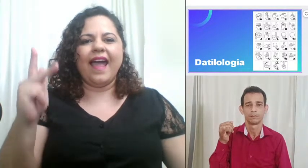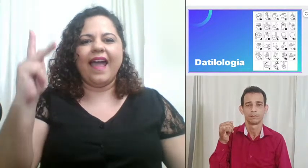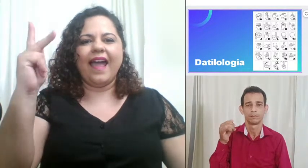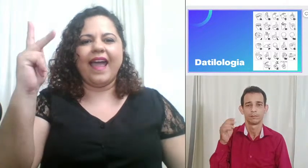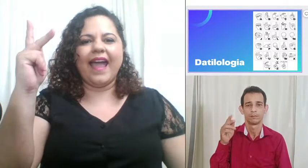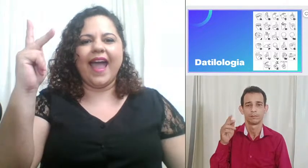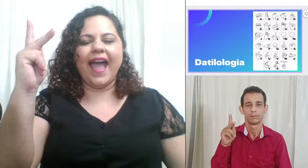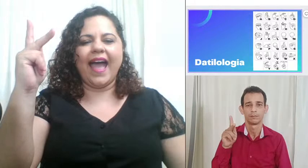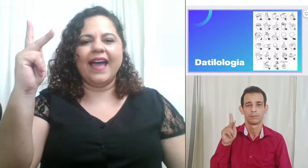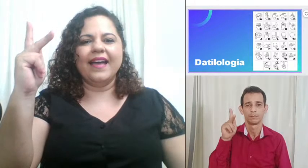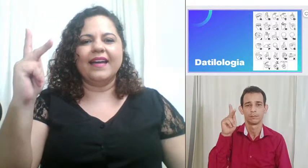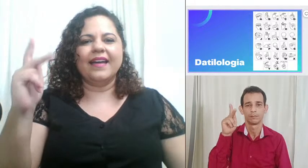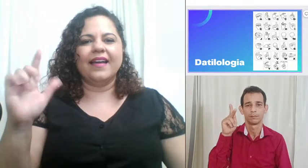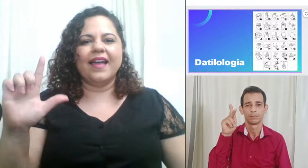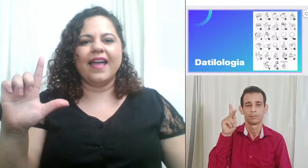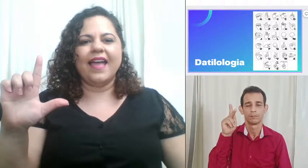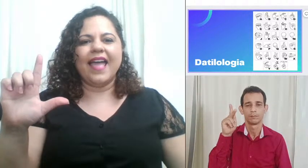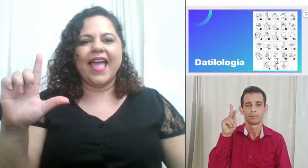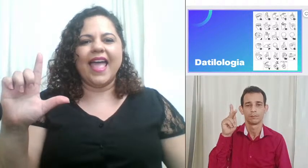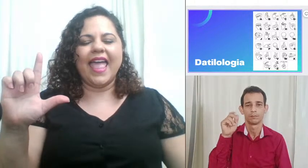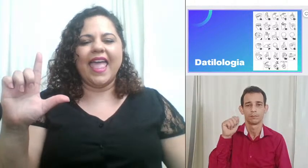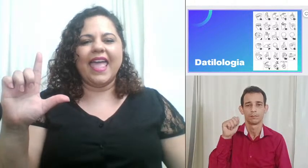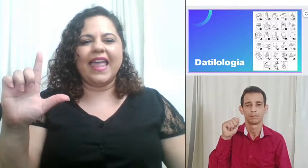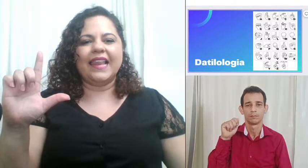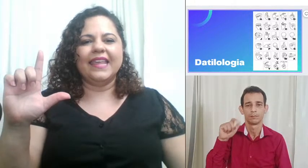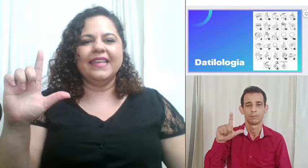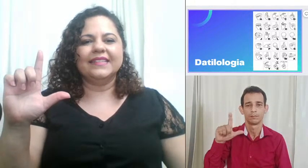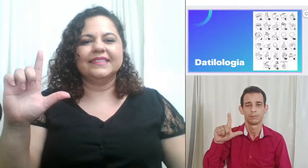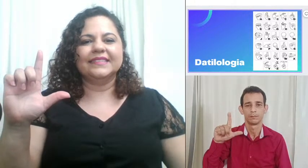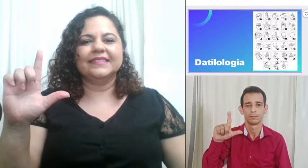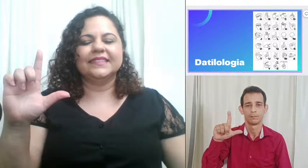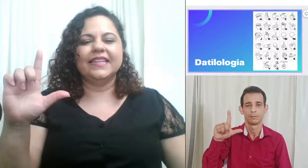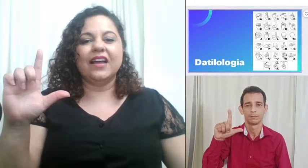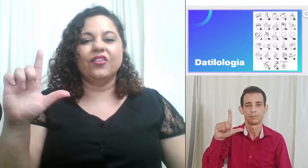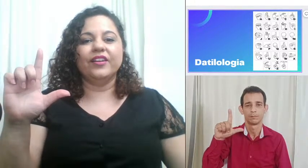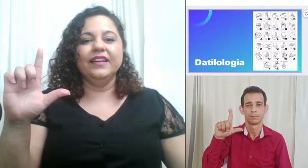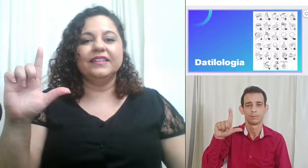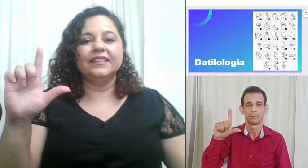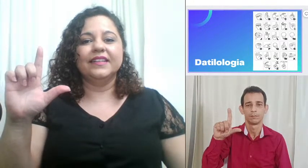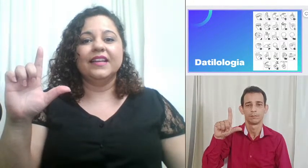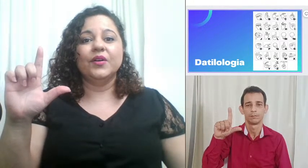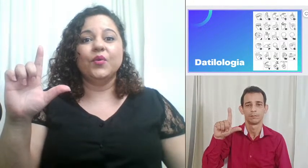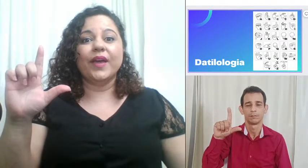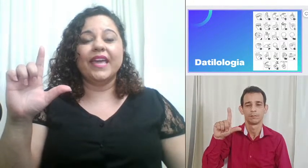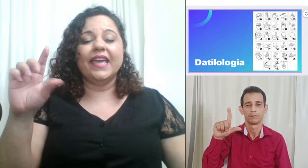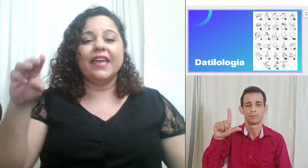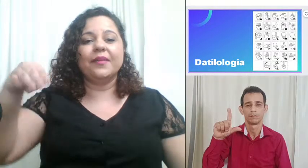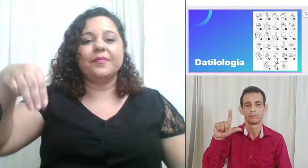K L e agora o M